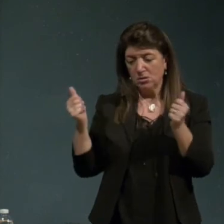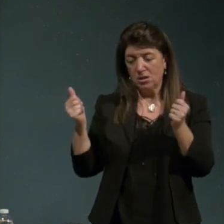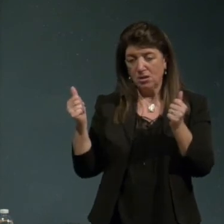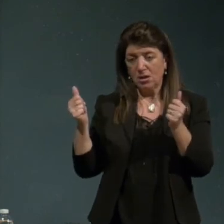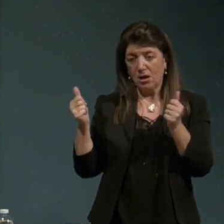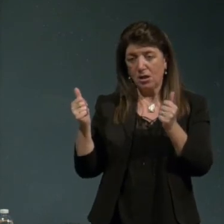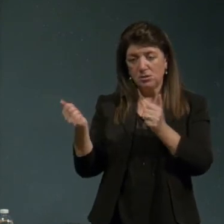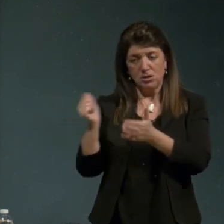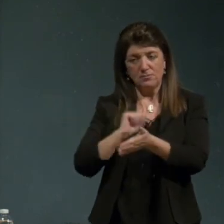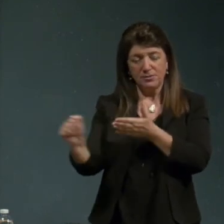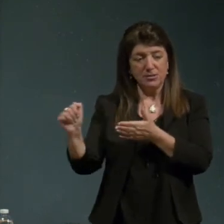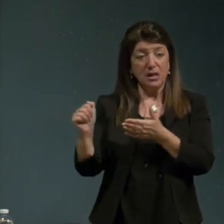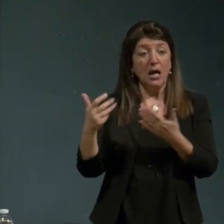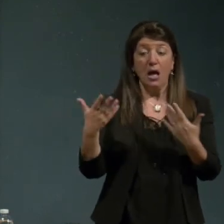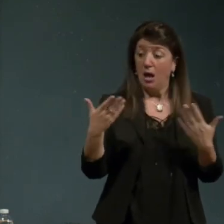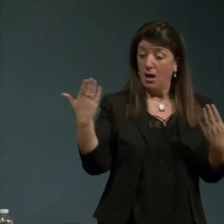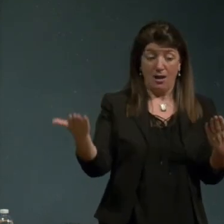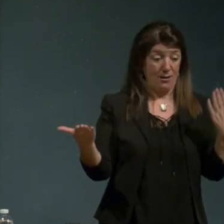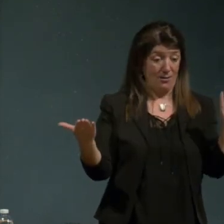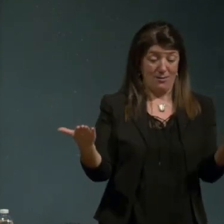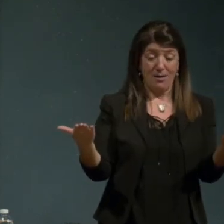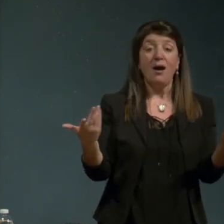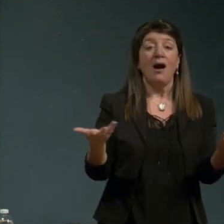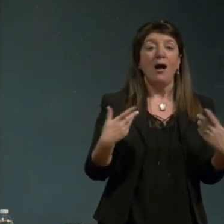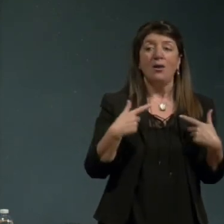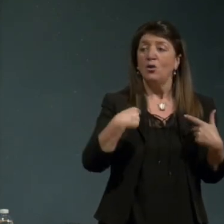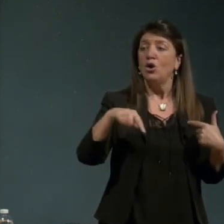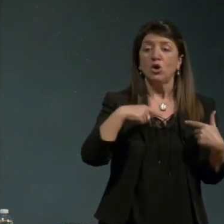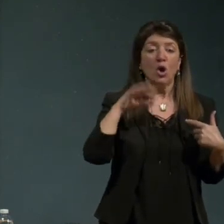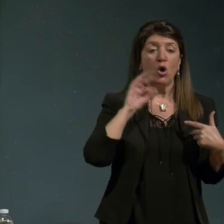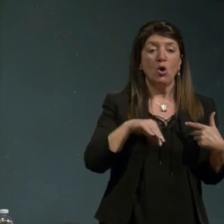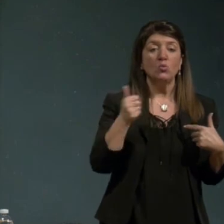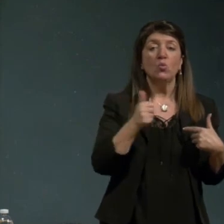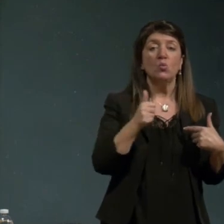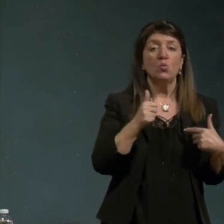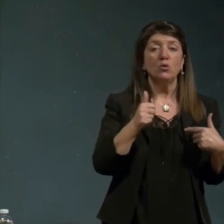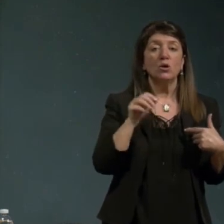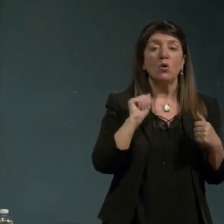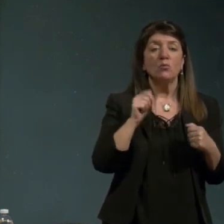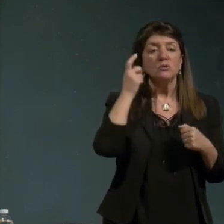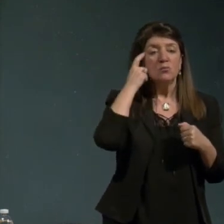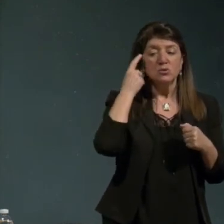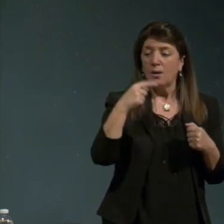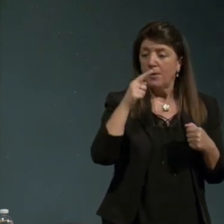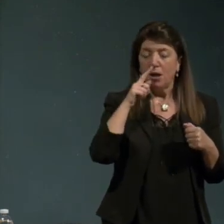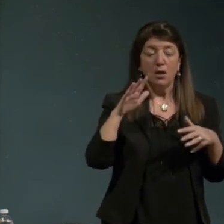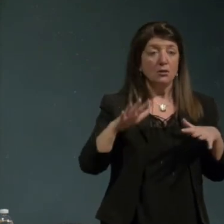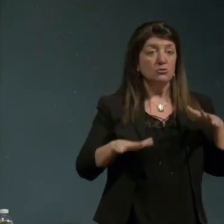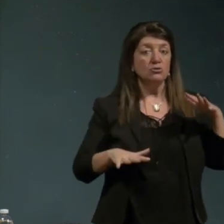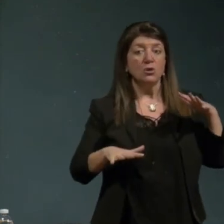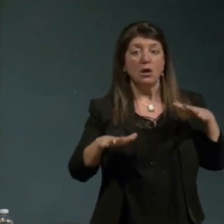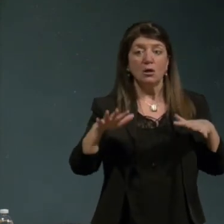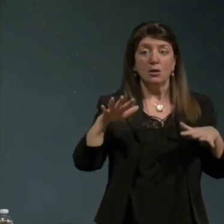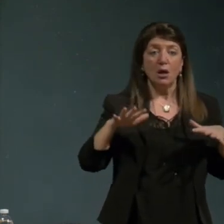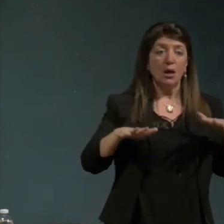e allora la unica cosa che possiamo sapere in questa incertezza totale è che di